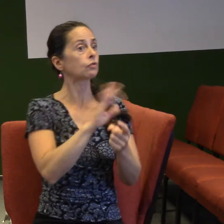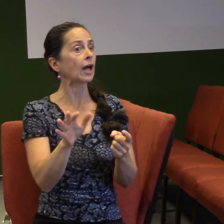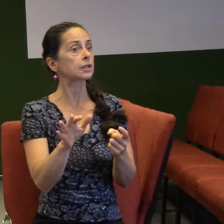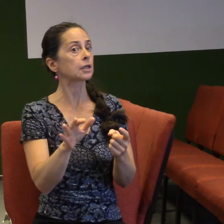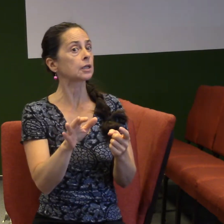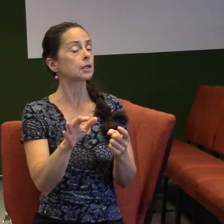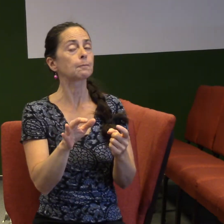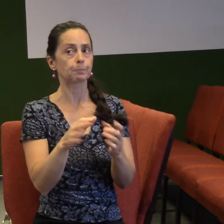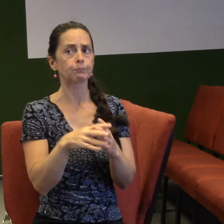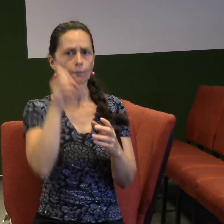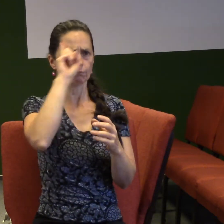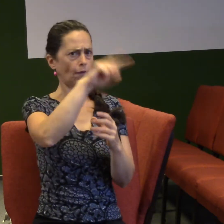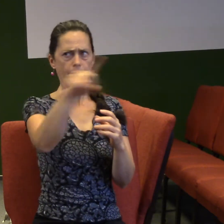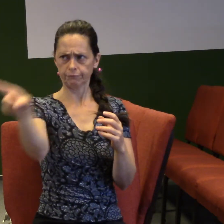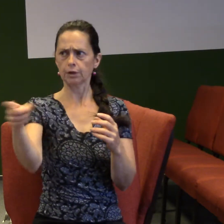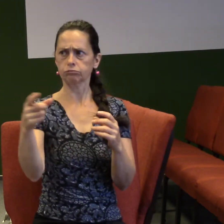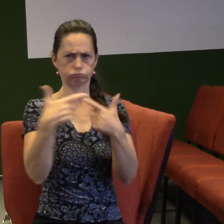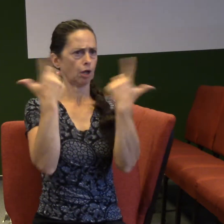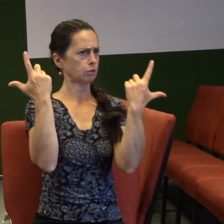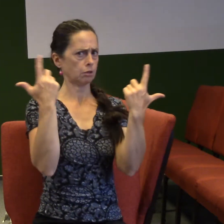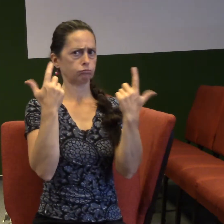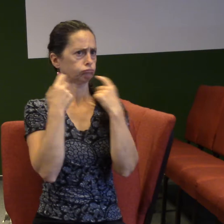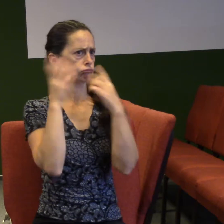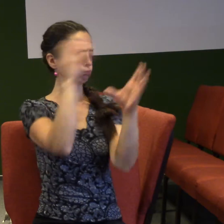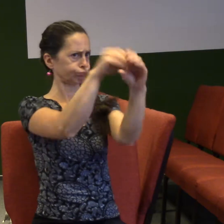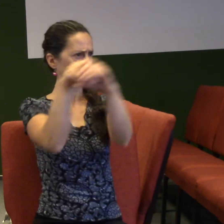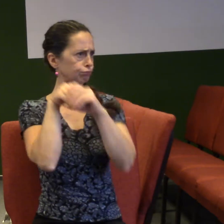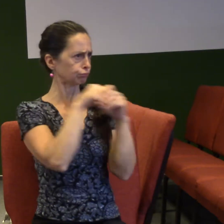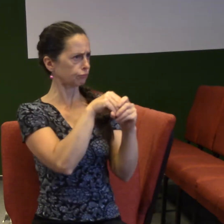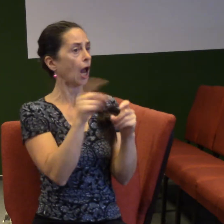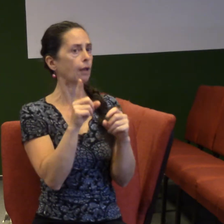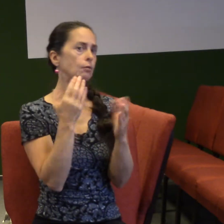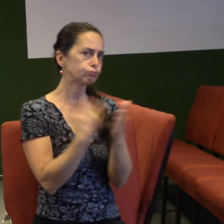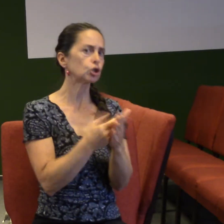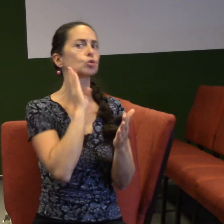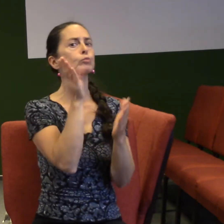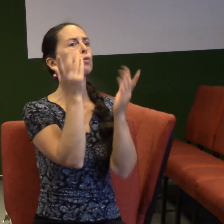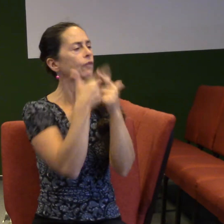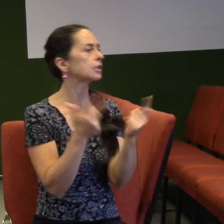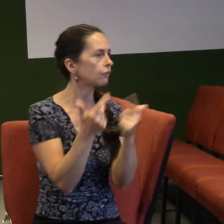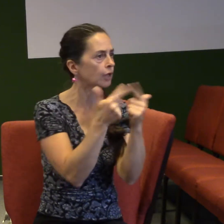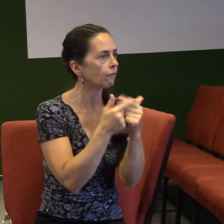že víte, nebo je to pro vás jasné. Ale nicméně to zmíním. Mluví o duchu svatém,